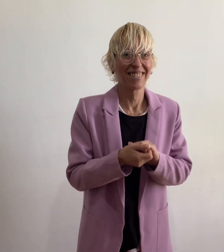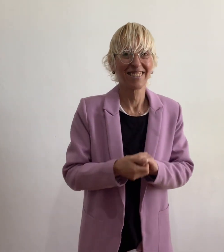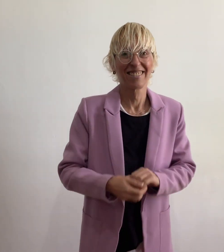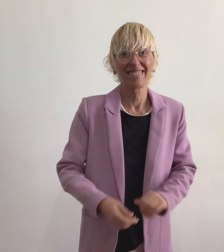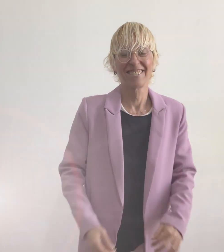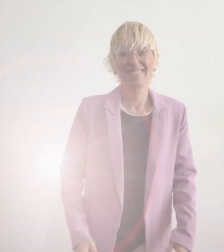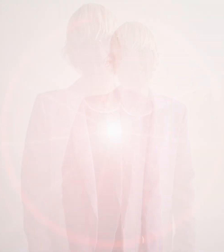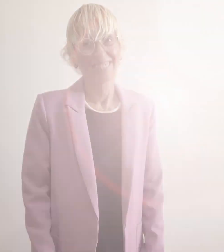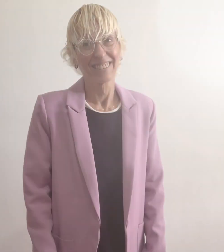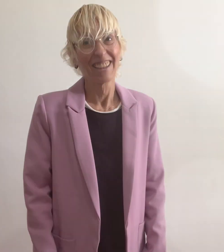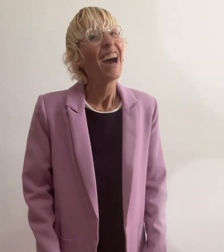תודה רבה תודה רבה